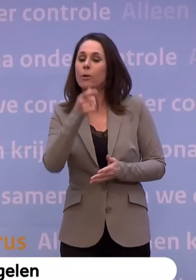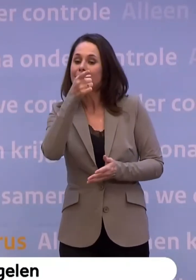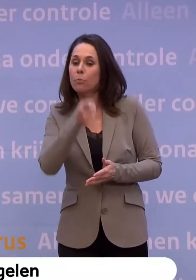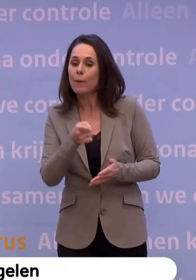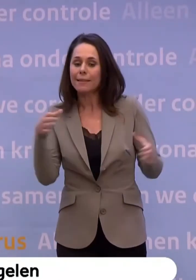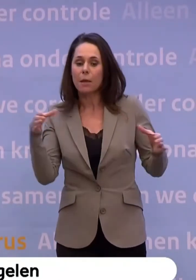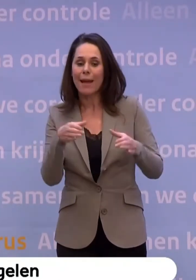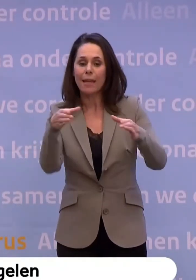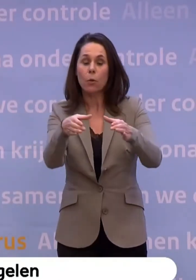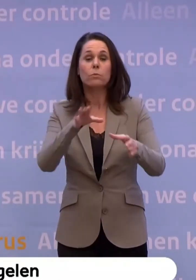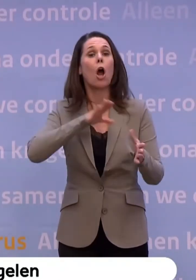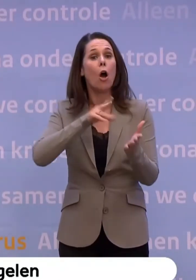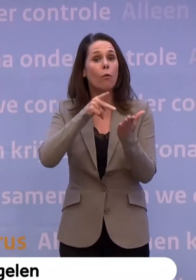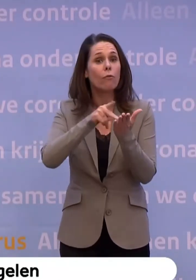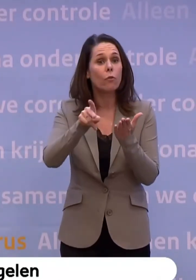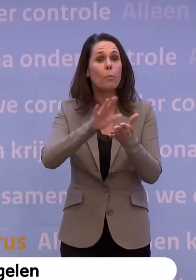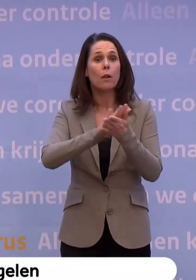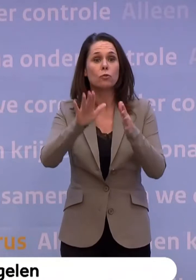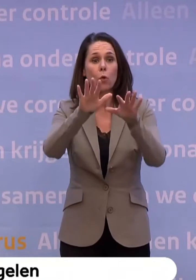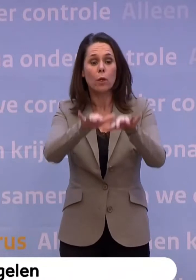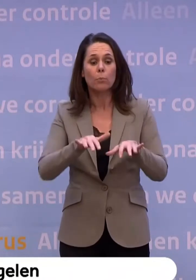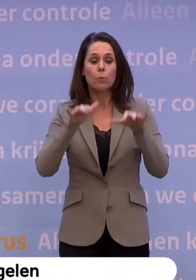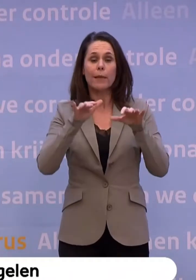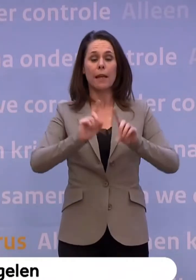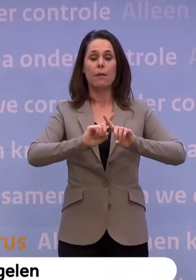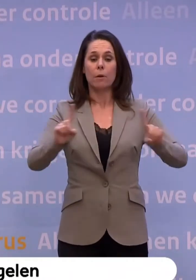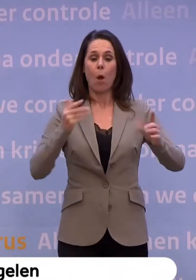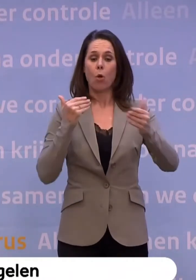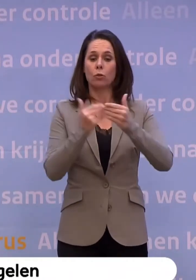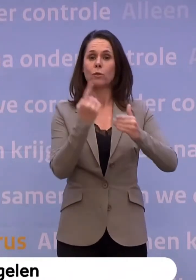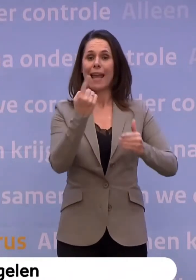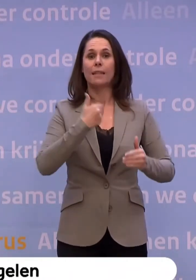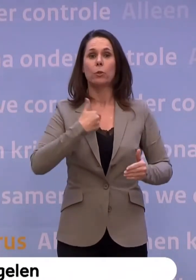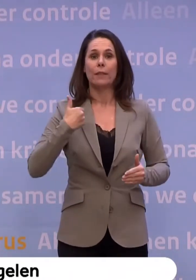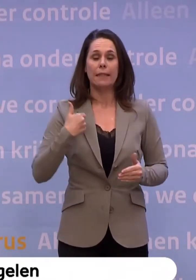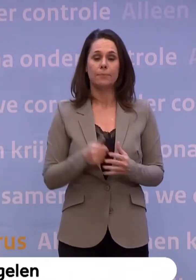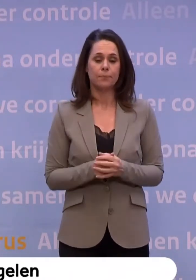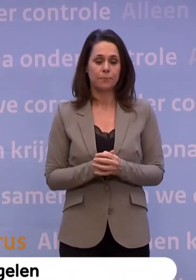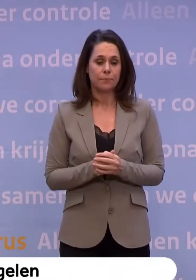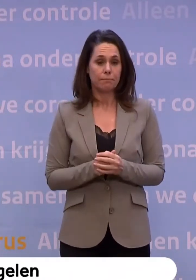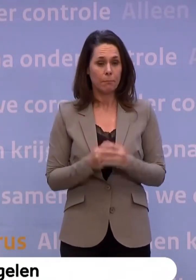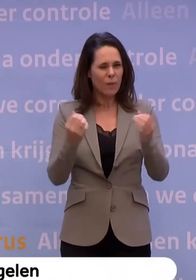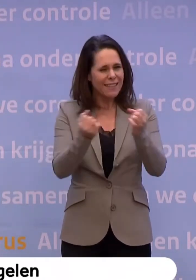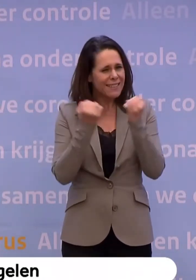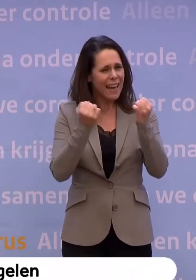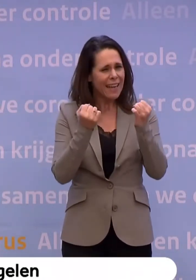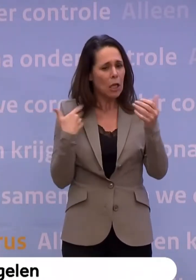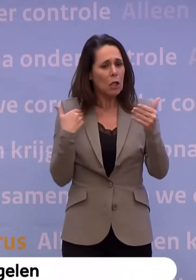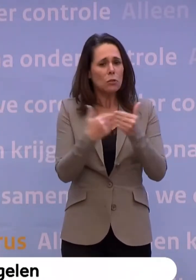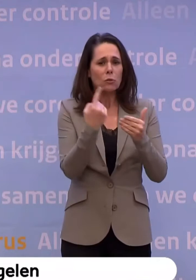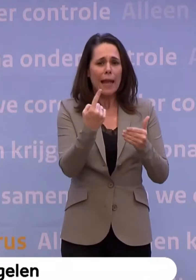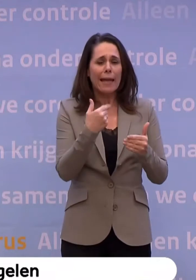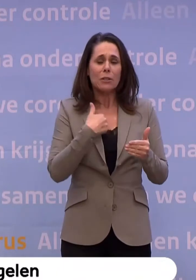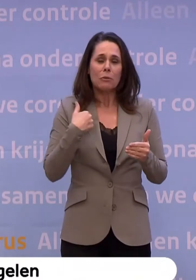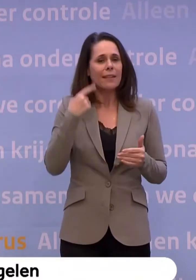bijeenkomsten... ...dat ook voetbal zonder publiek is verboden tot 1 juni. Of dan het trainen tot 1 juni moet, dat zou ik moeten